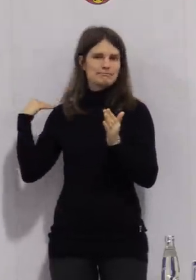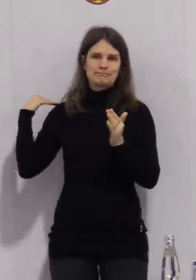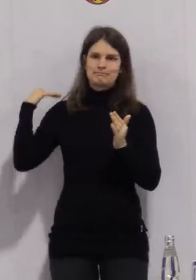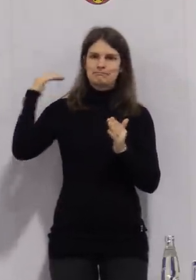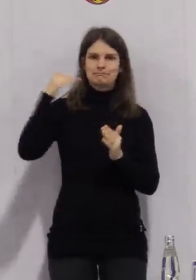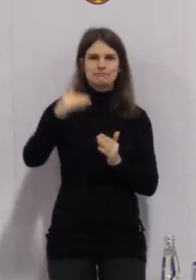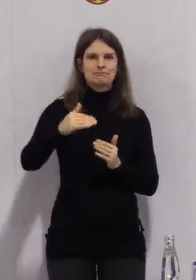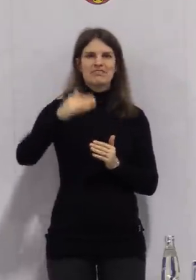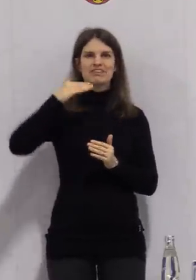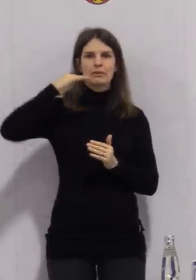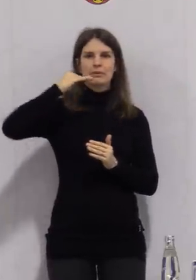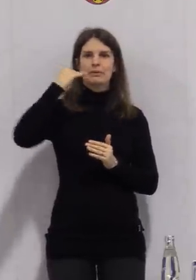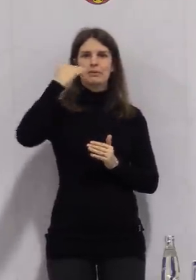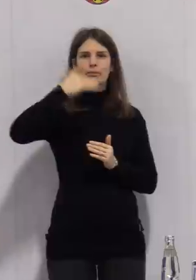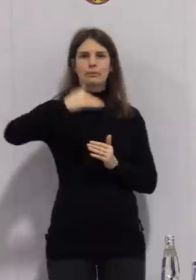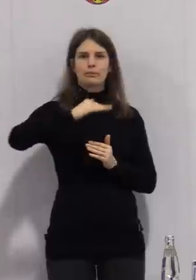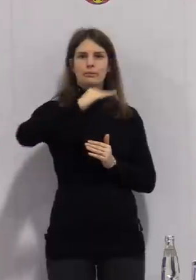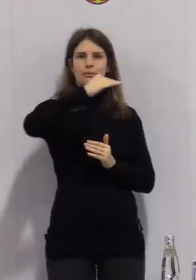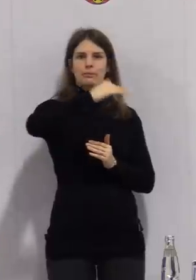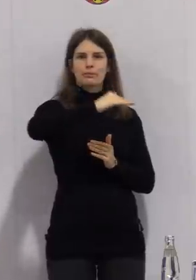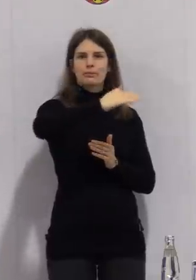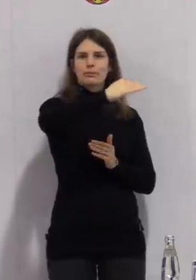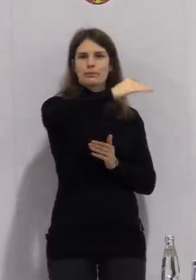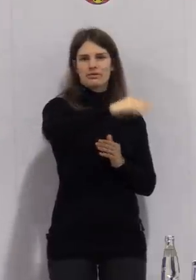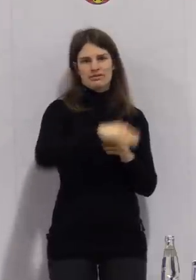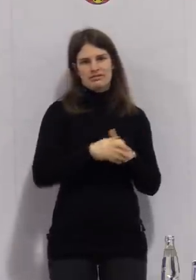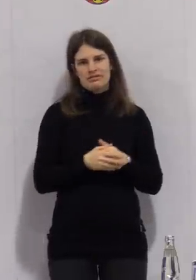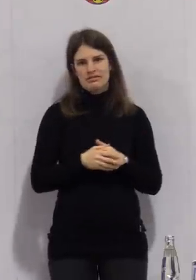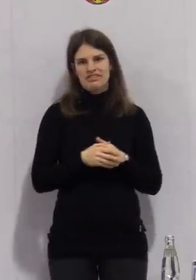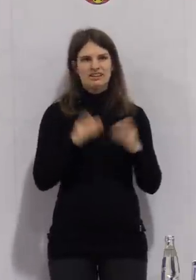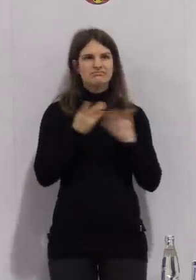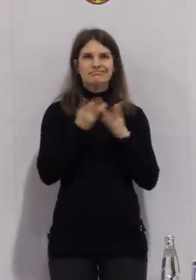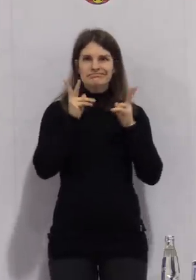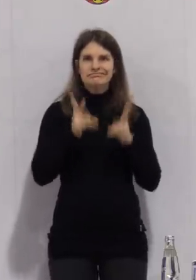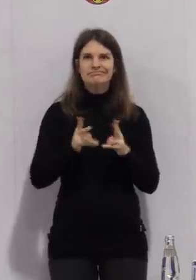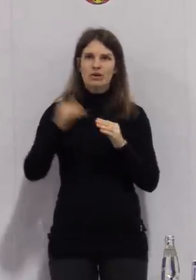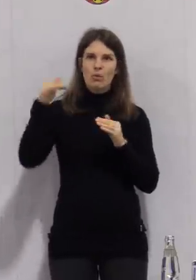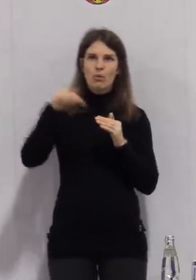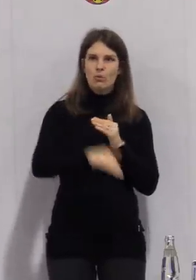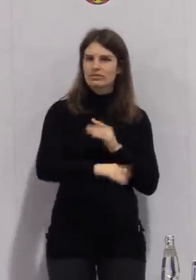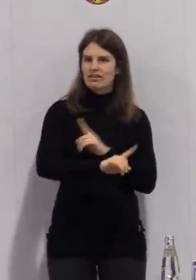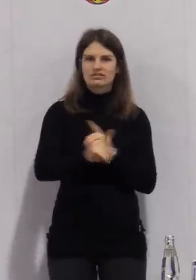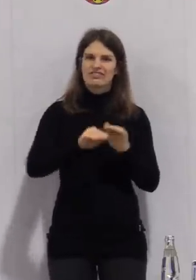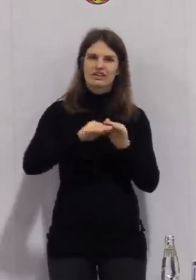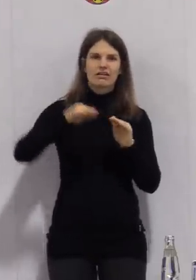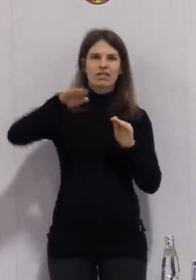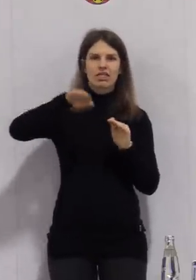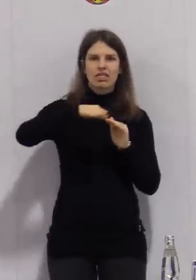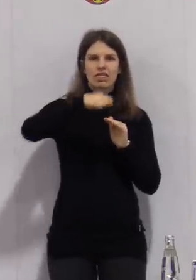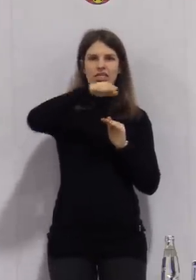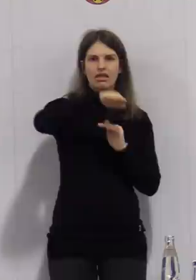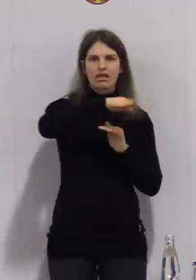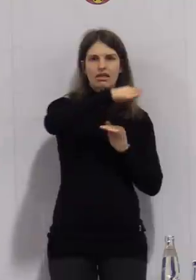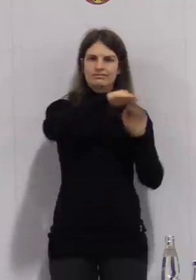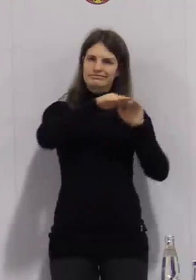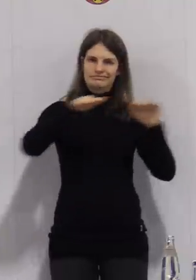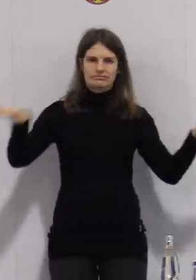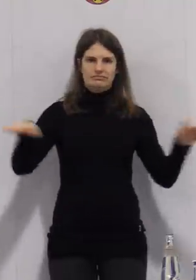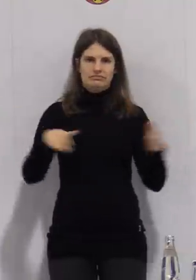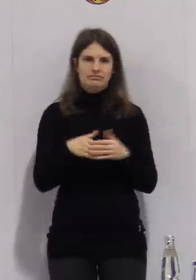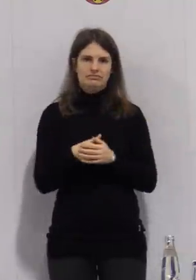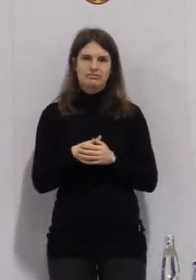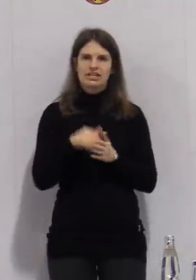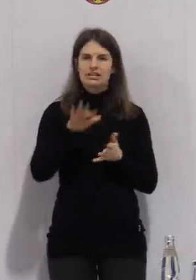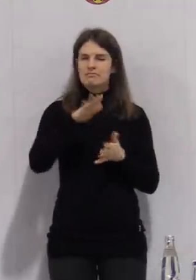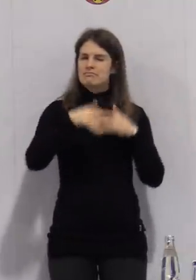Seitwärtsbewegung mit einem Pendeln um die Inzidenz von 200 herum. Das ist